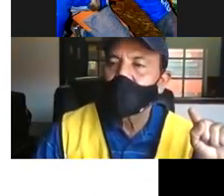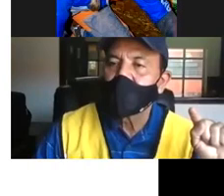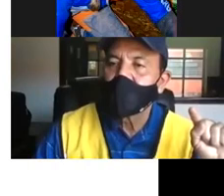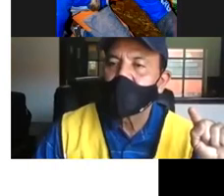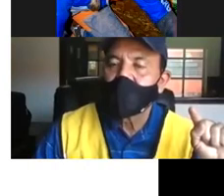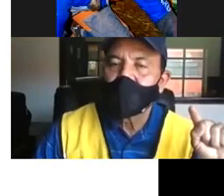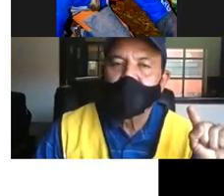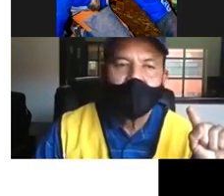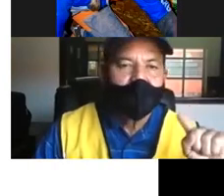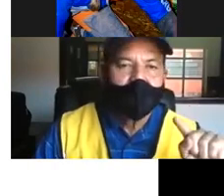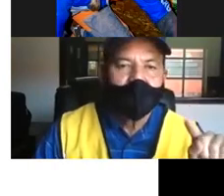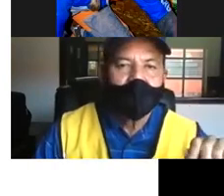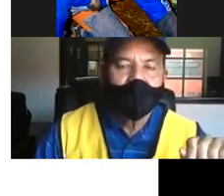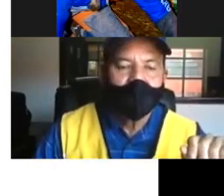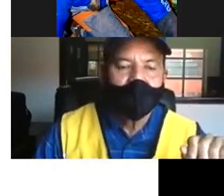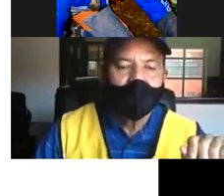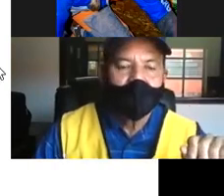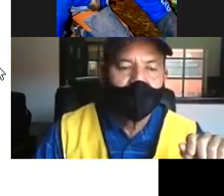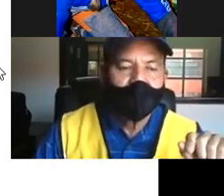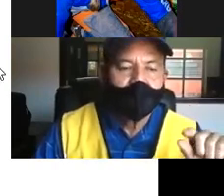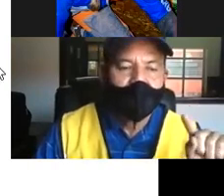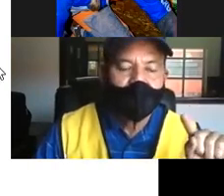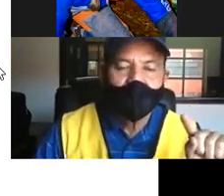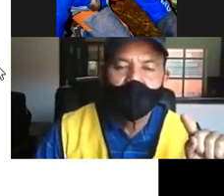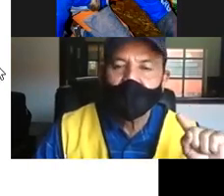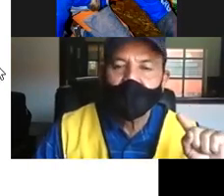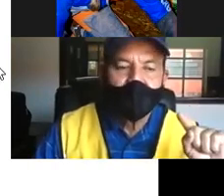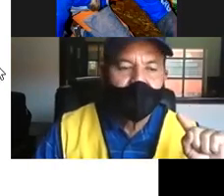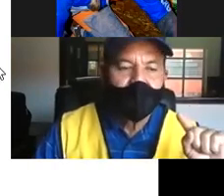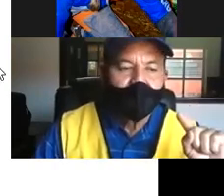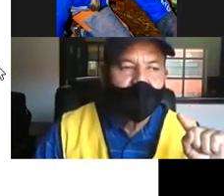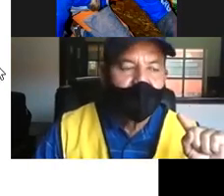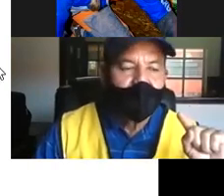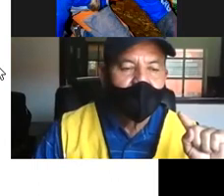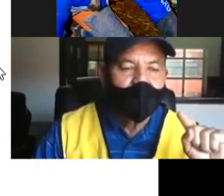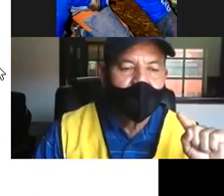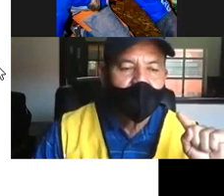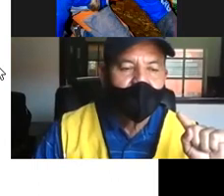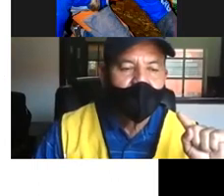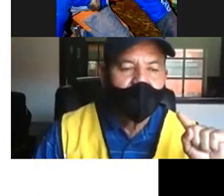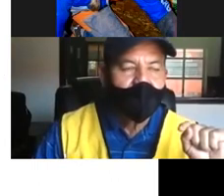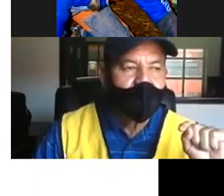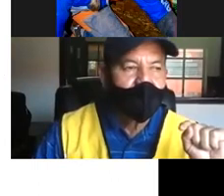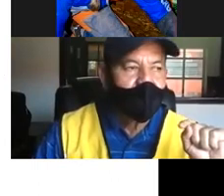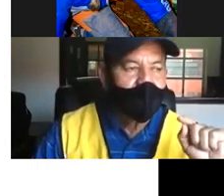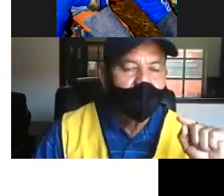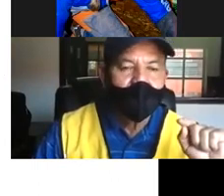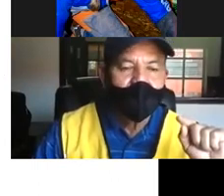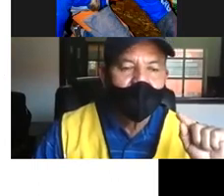muy importante de verdad me da mucho gusto que ustedes estén aquí practicando y viendo en temas de inclusión creo que es algo muy importante